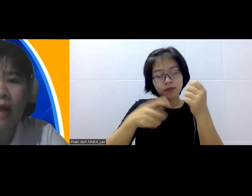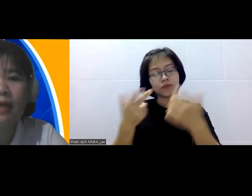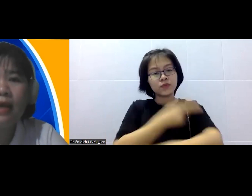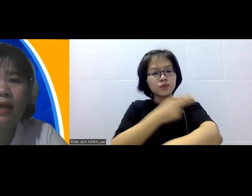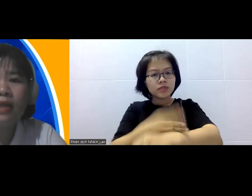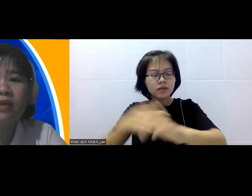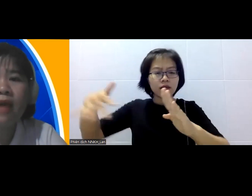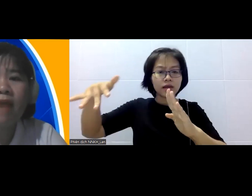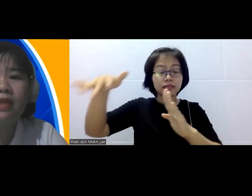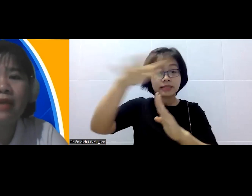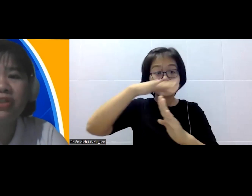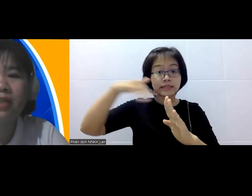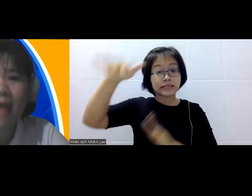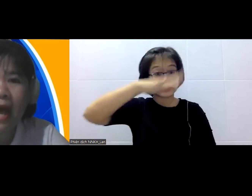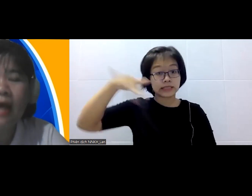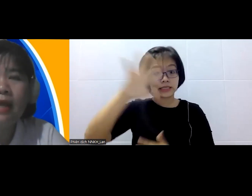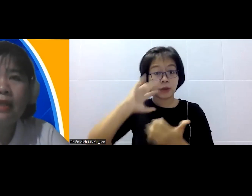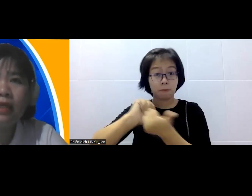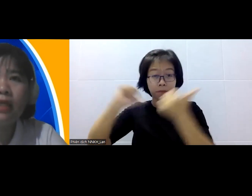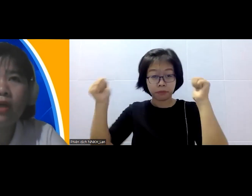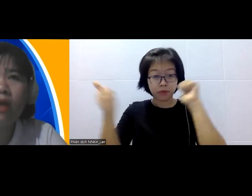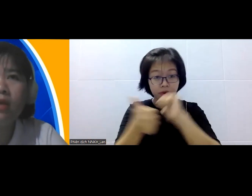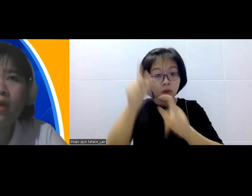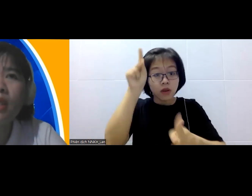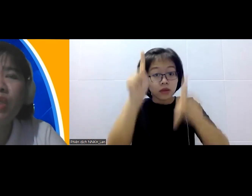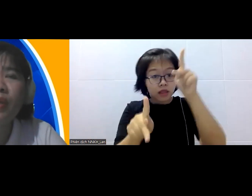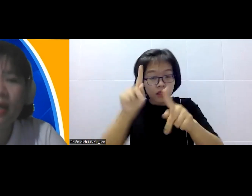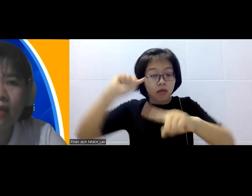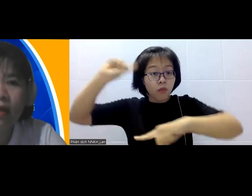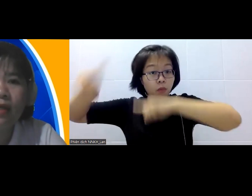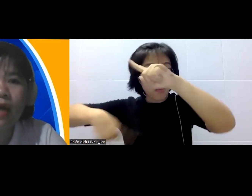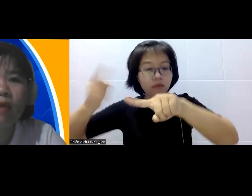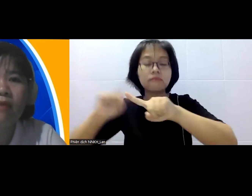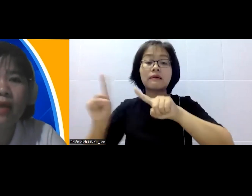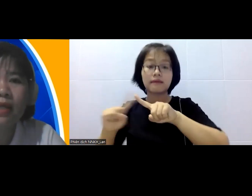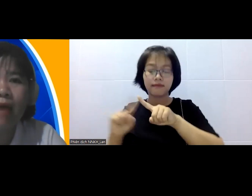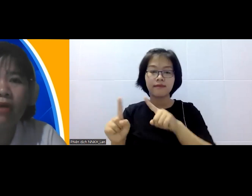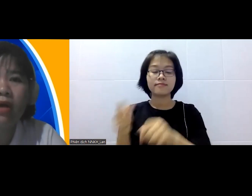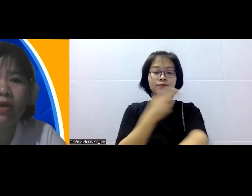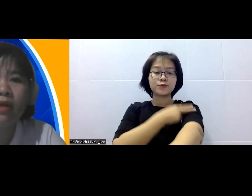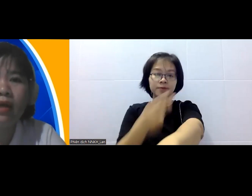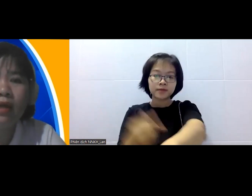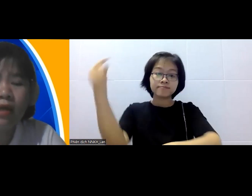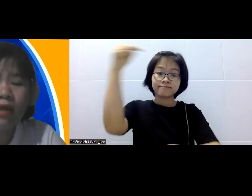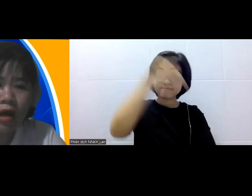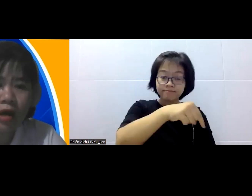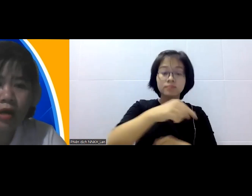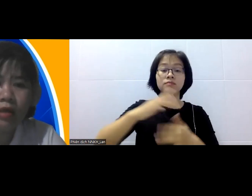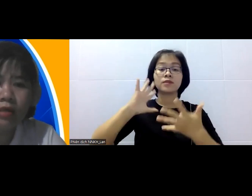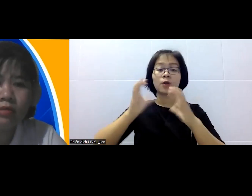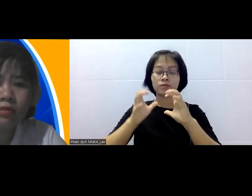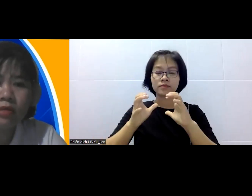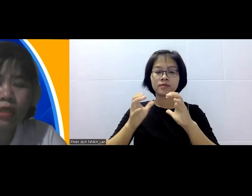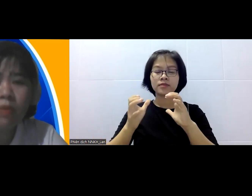thần hoàng là chuyên gia về tạo sự tham gia thì khi có những đoàn chuyên gia tới Apatina tạo cơ hội để họ